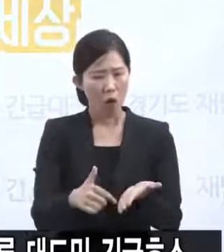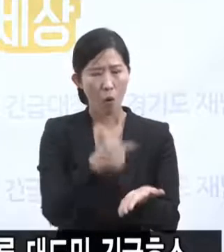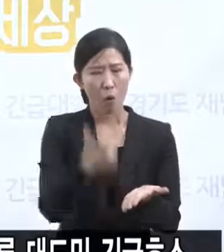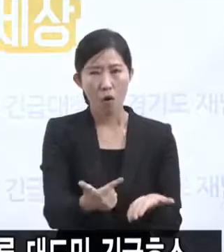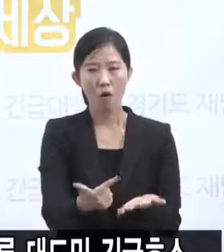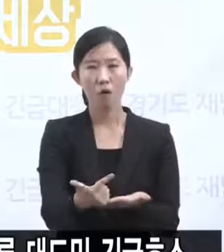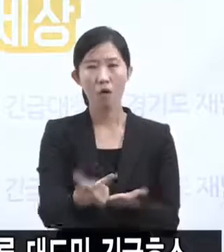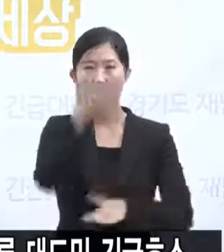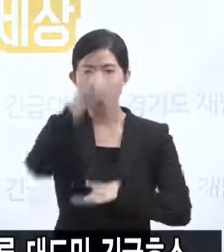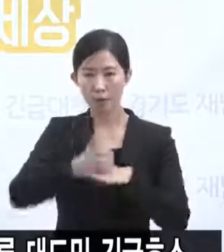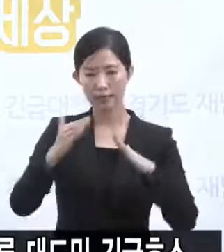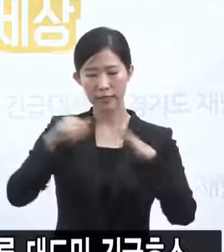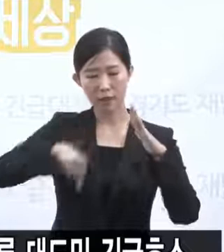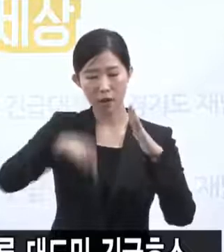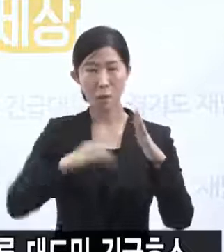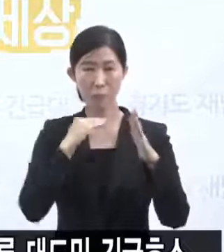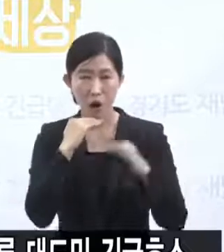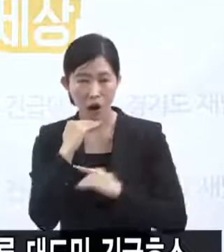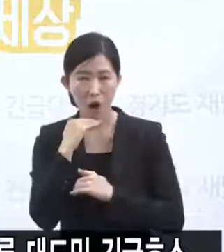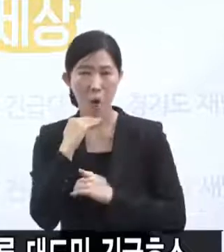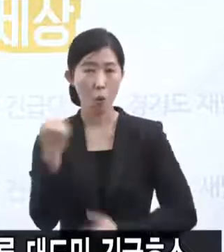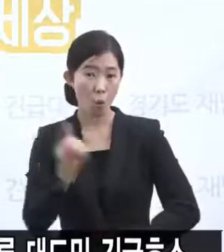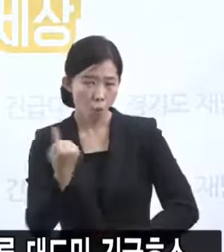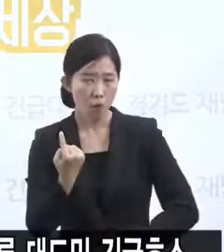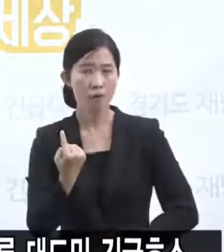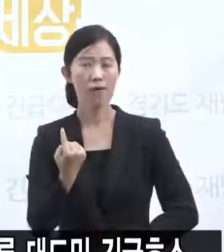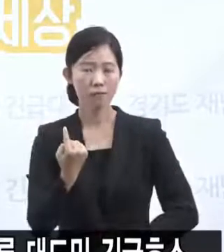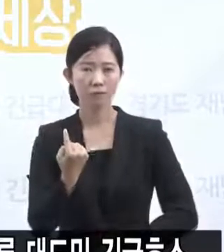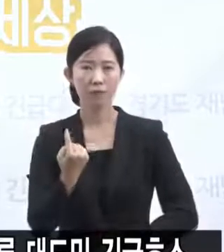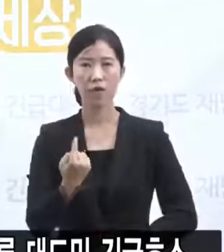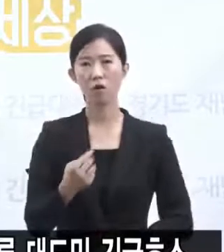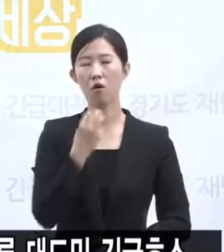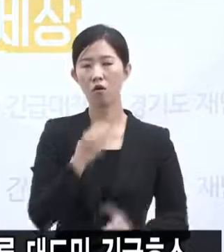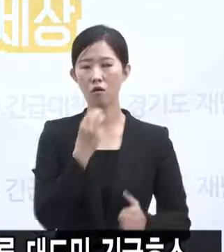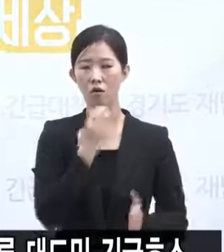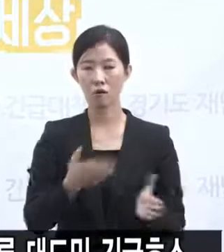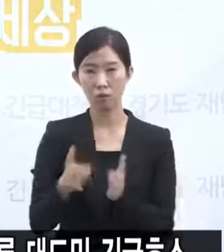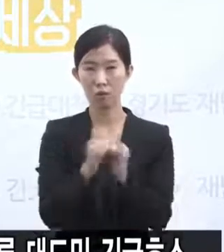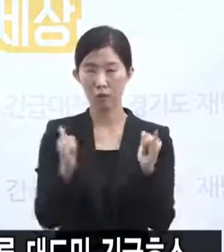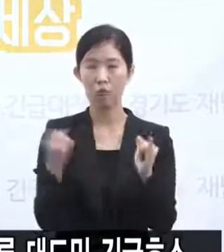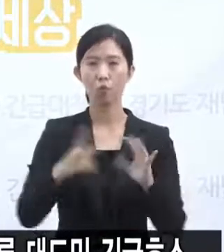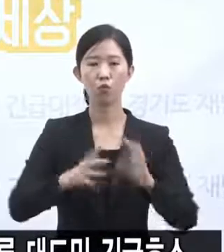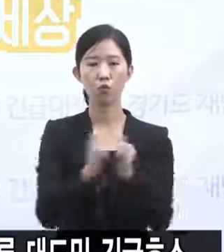고려해서 도민의 건강과 생명을 지킬 수 있는 체계를 서둘러 준비하겠습니다.